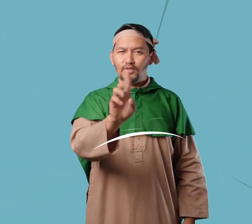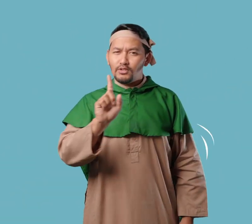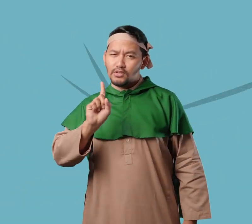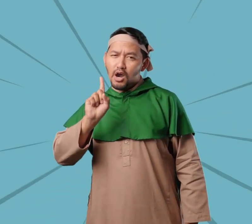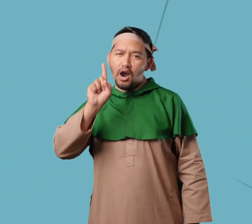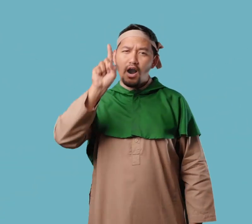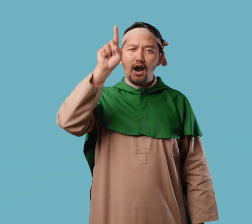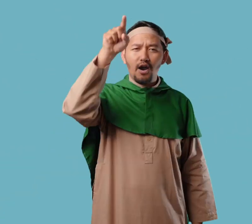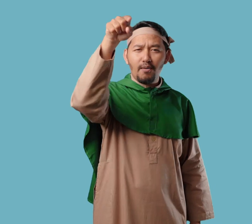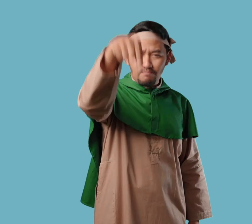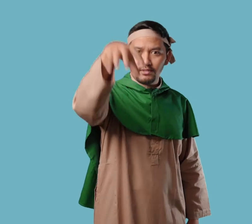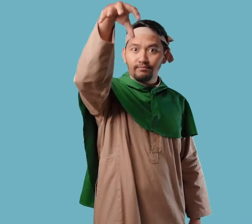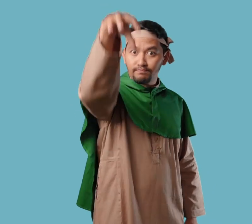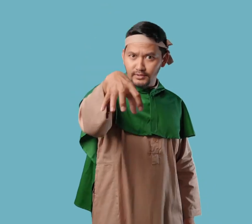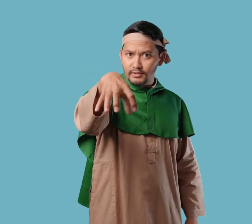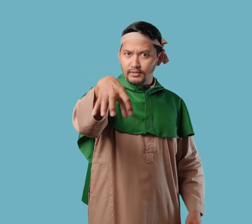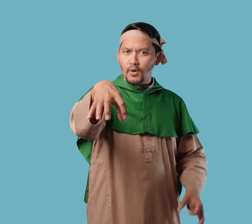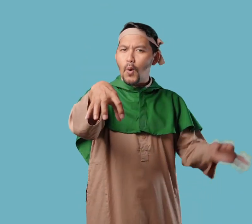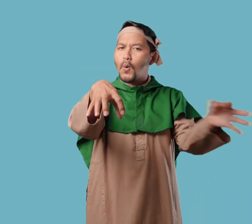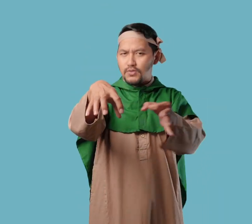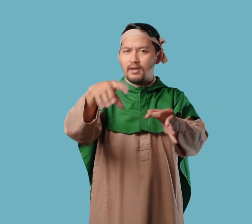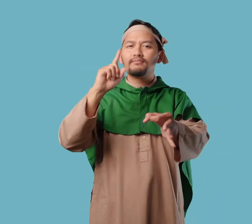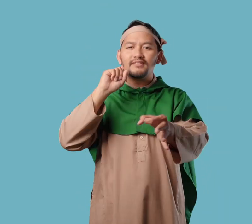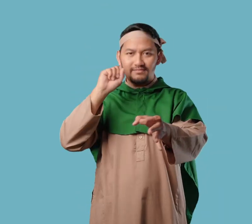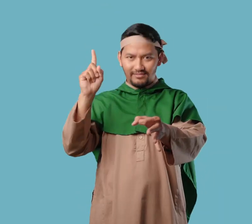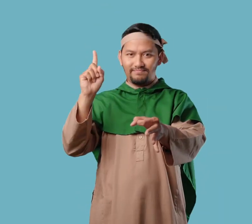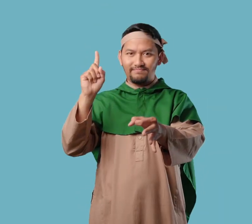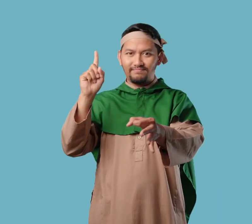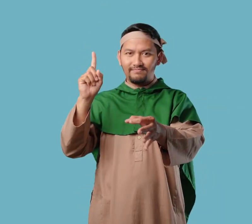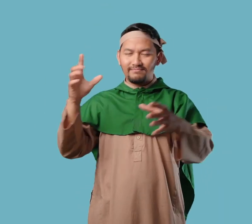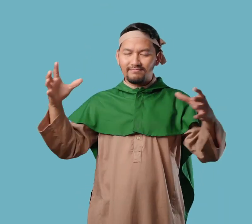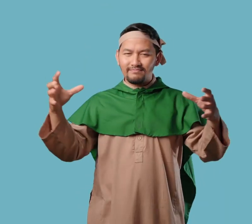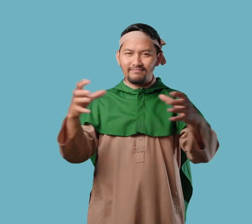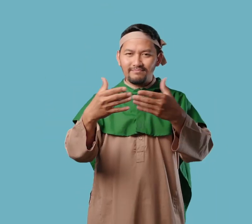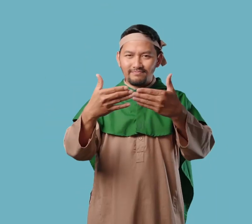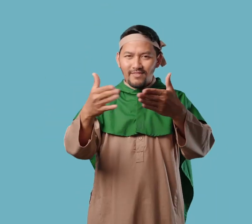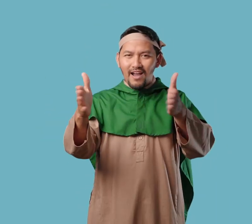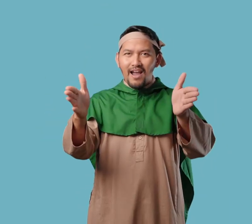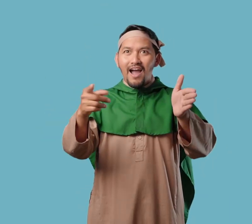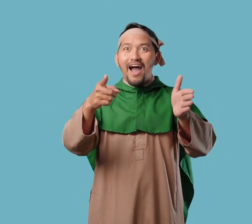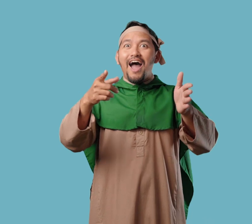Saat sampai di kota Madinah Mereka bertiga disambut penduduk Madinah dengan sukacita